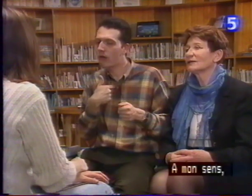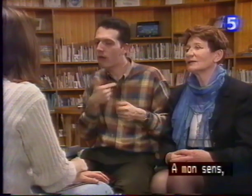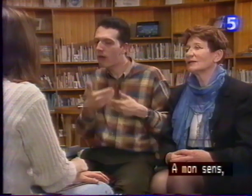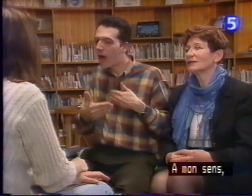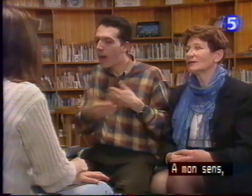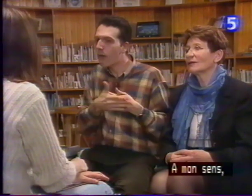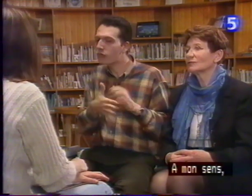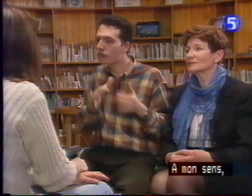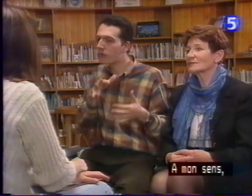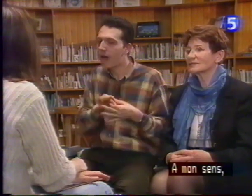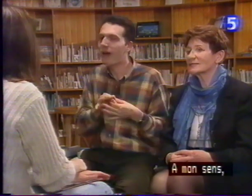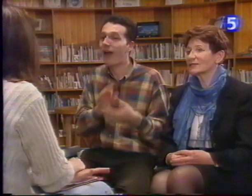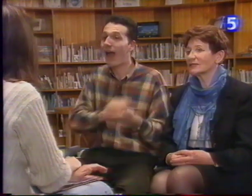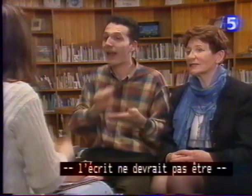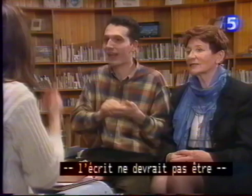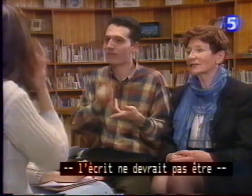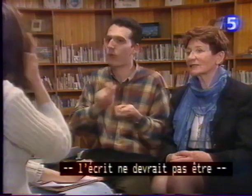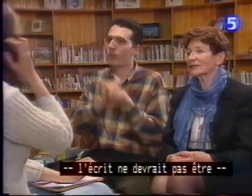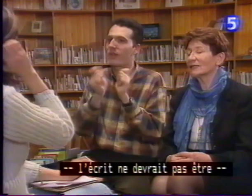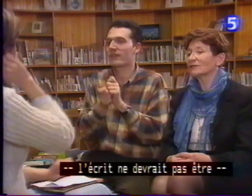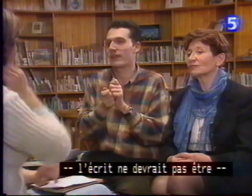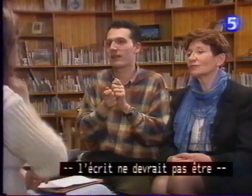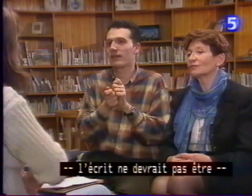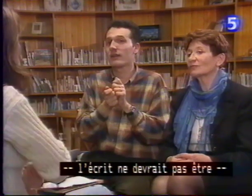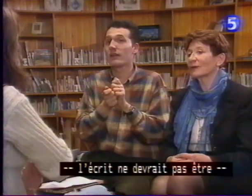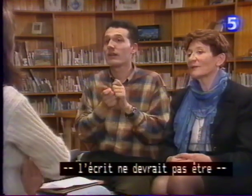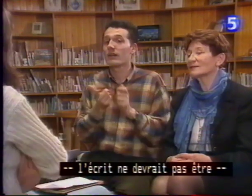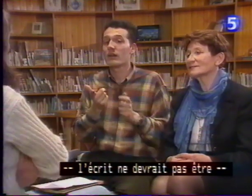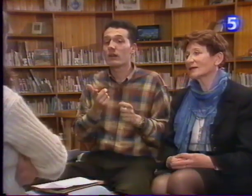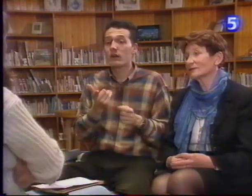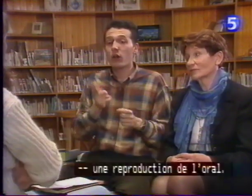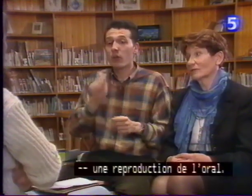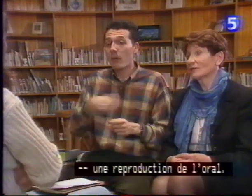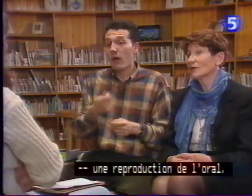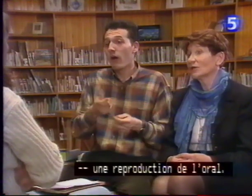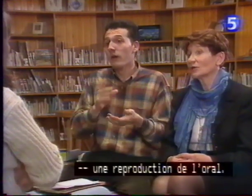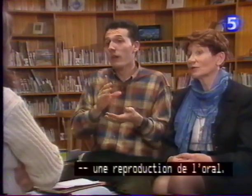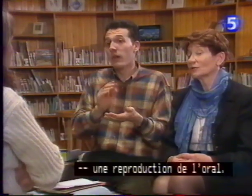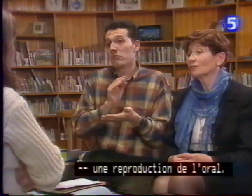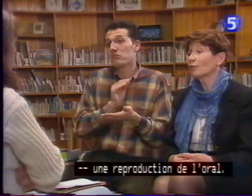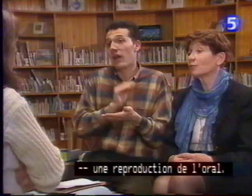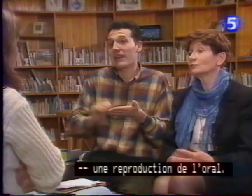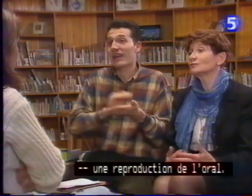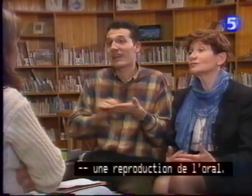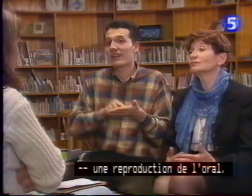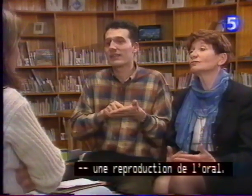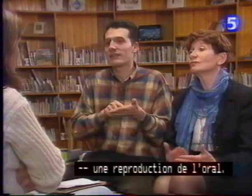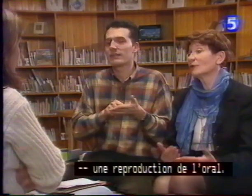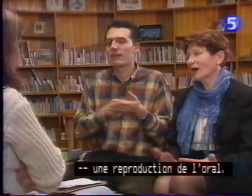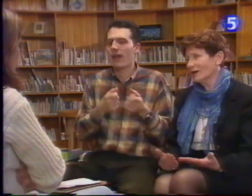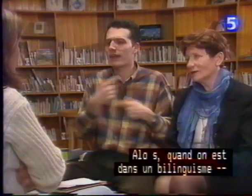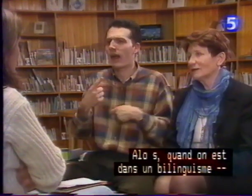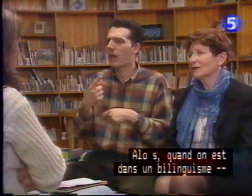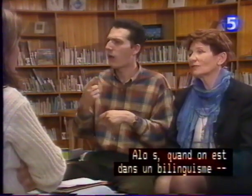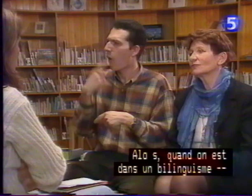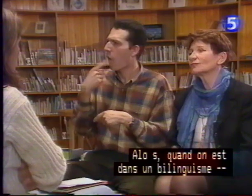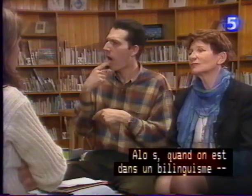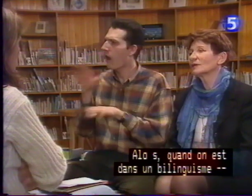À mon sens, l'écrit ne devrait pas être une reproduction de l'oral. Alors, quand on est dans